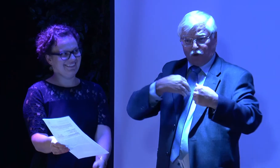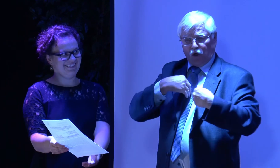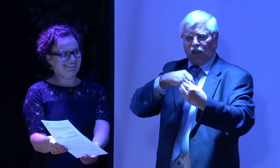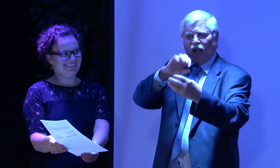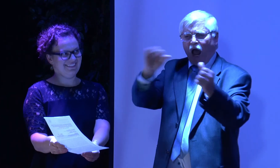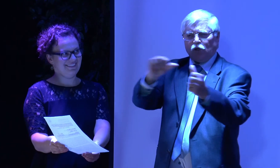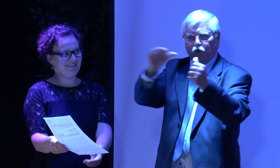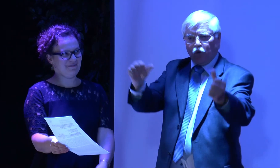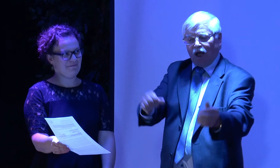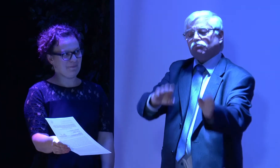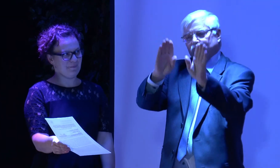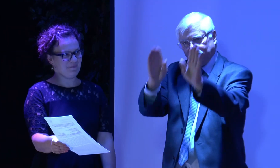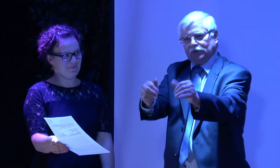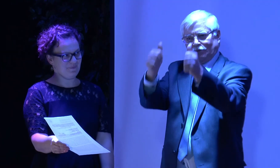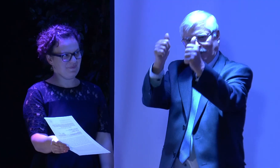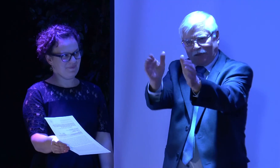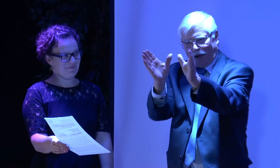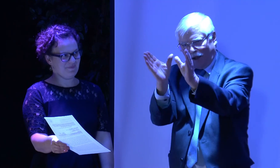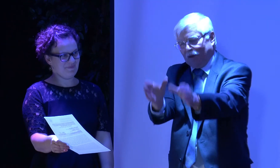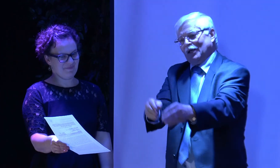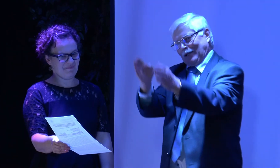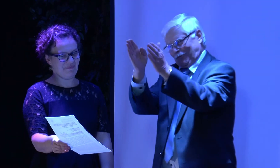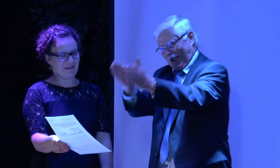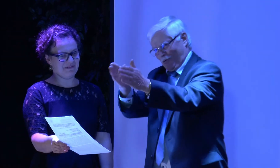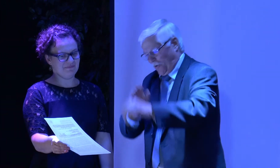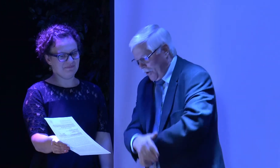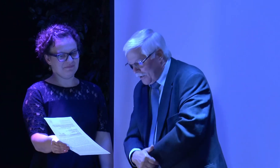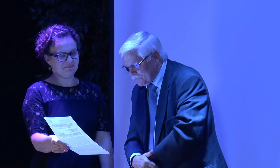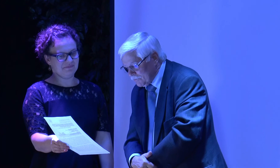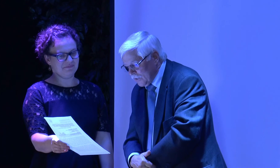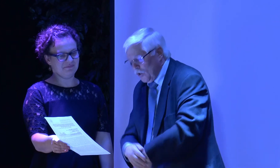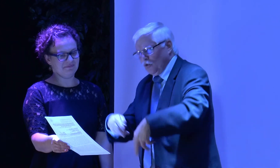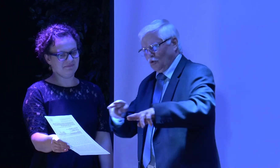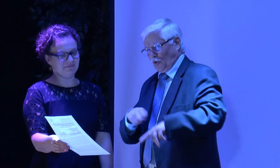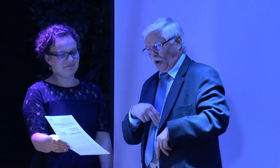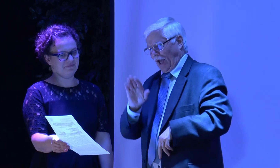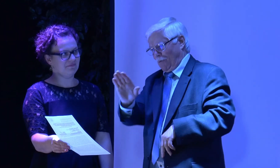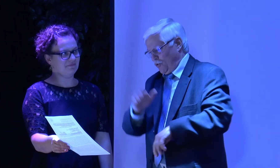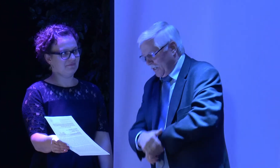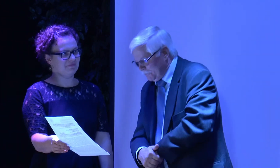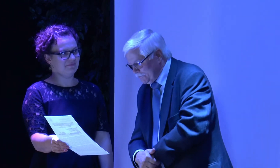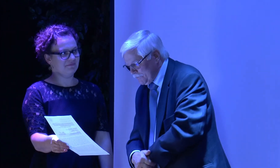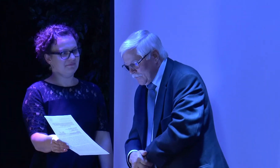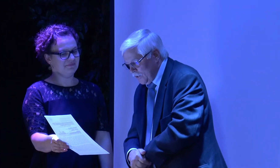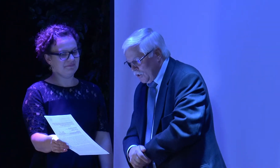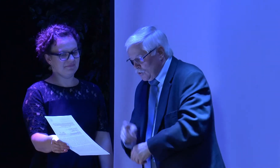Also ich wünsche dir auch nochmal beste Gesundheit, alles Gute. Und jetzt mache ich weiter mit Helmut Vogel und dem DGB.